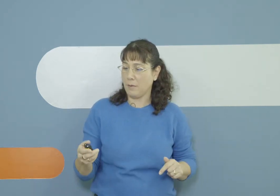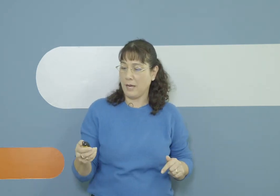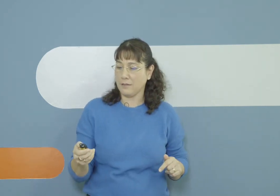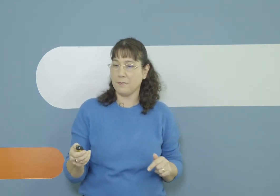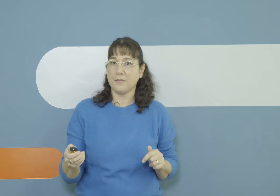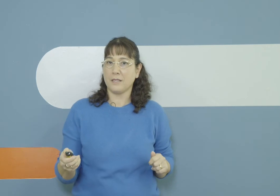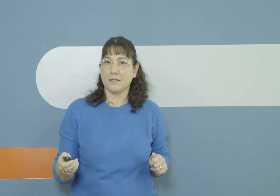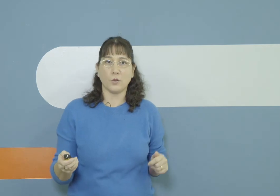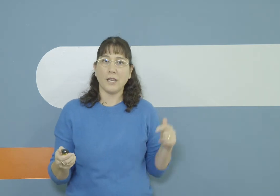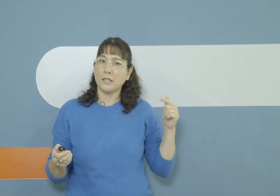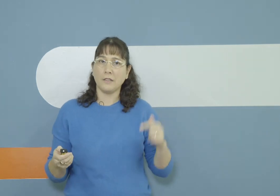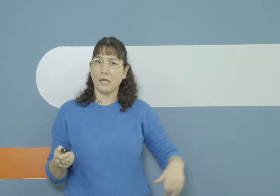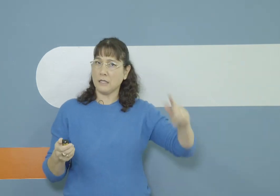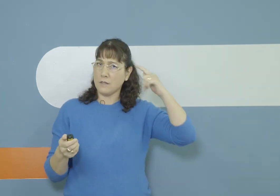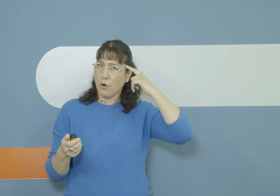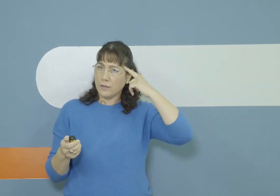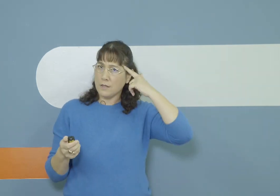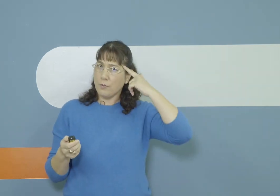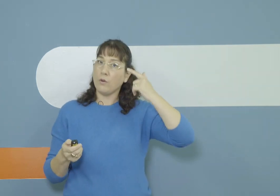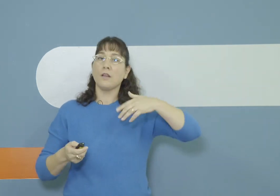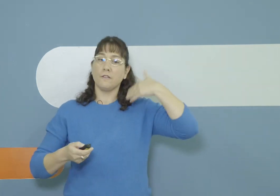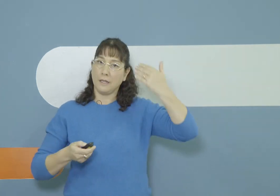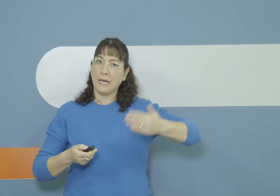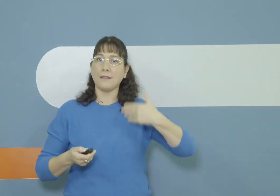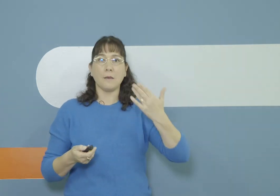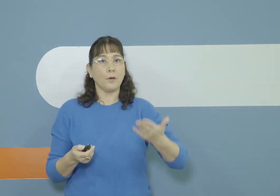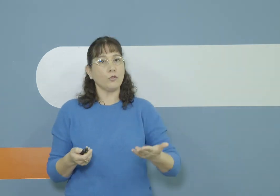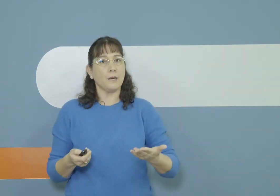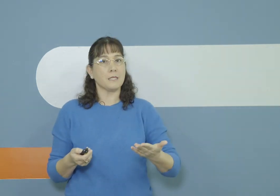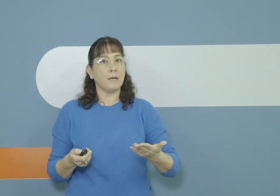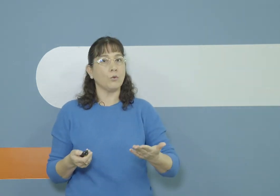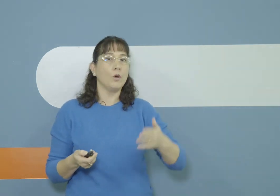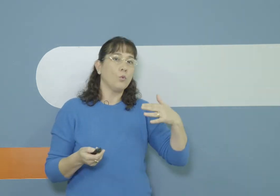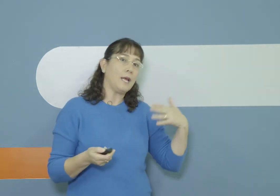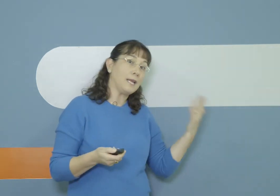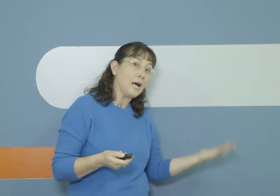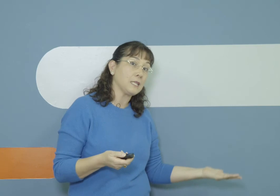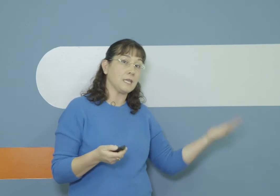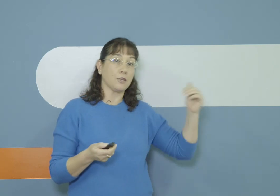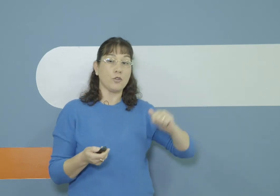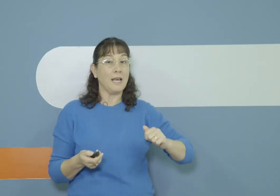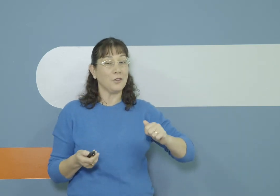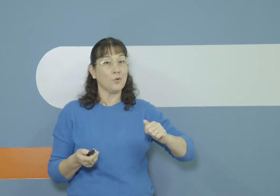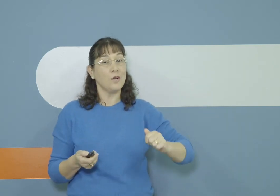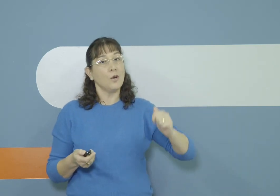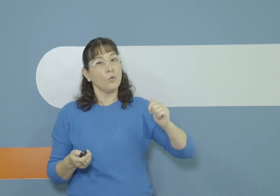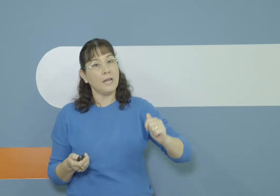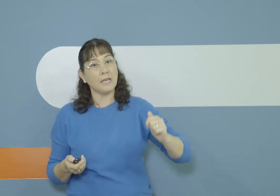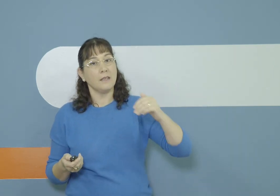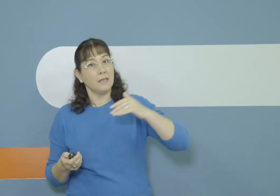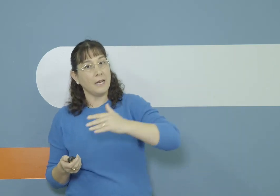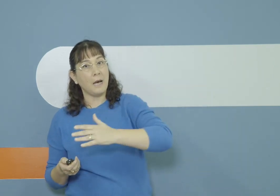לעשות את זה בבית זו דרך נהדרת לזכור את הסיפור ולדעת לספר אותו בעצמנו אולי לאח צעיר שלנו